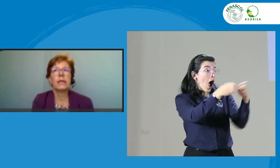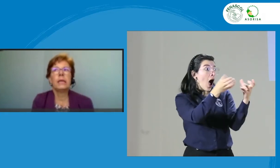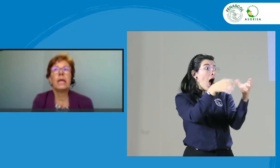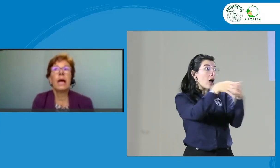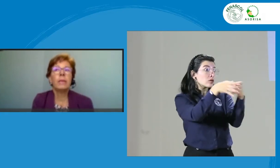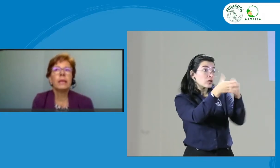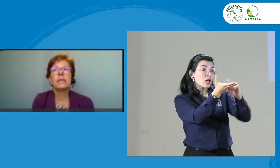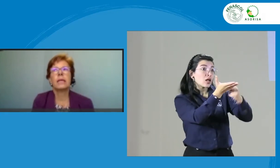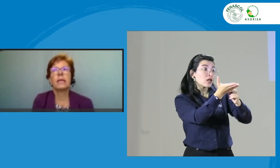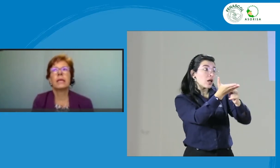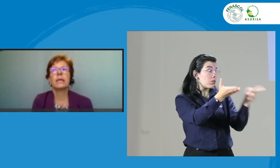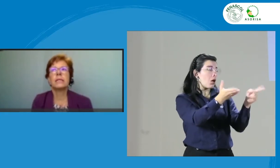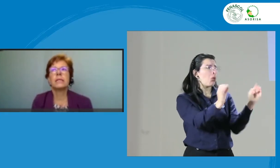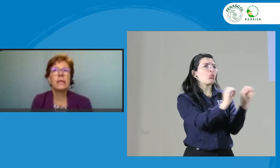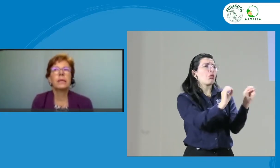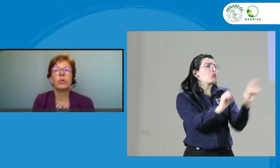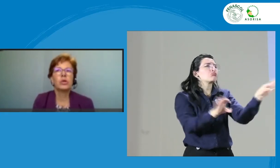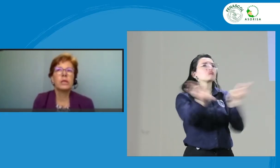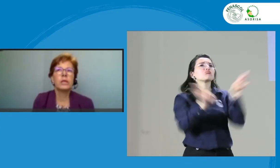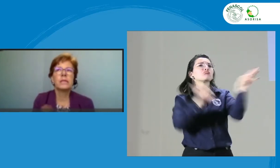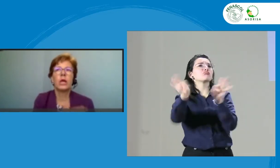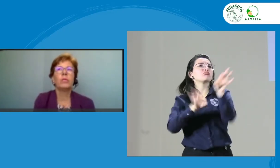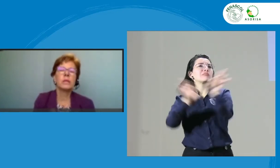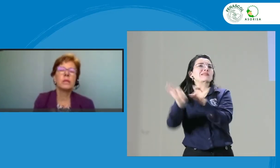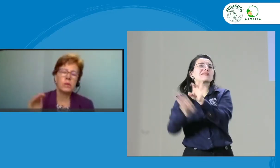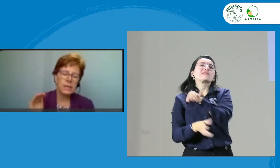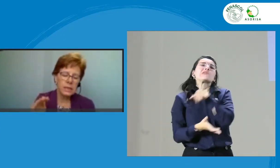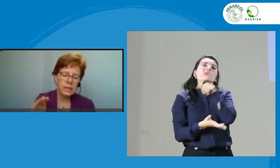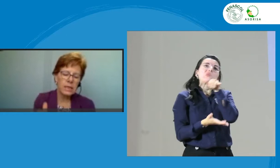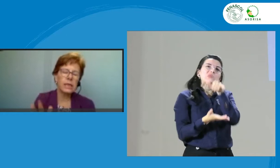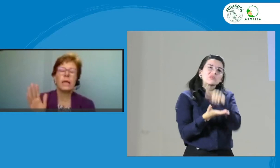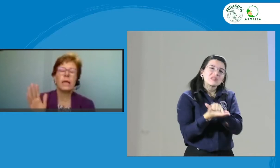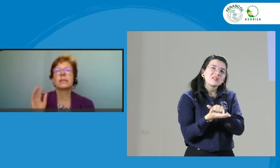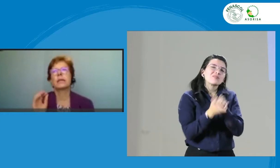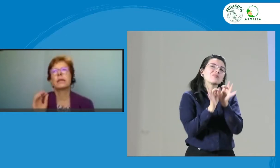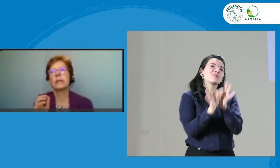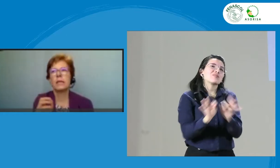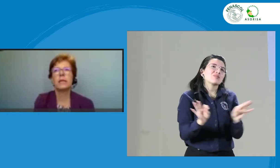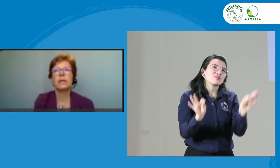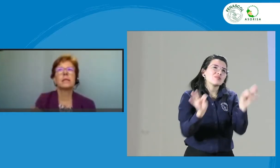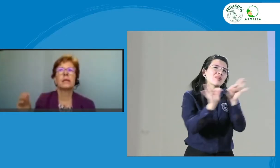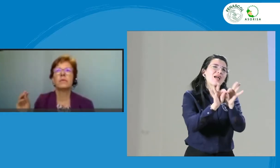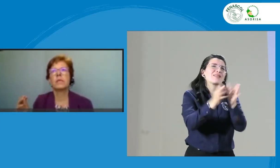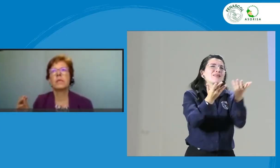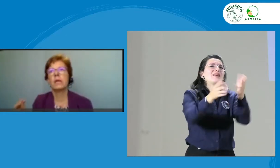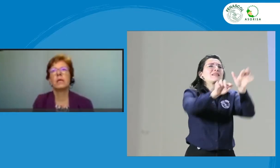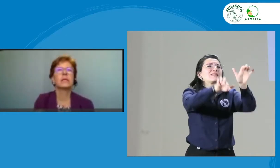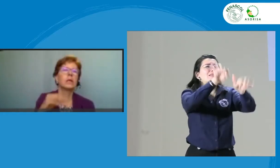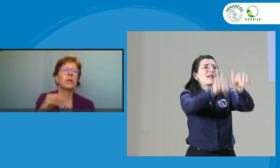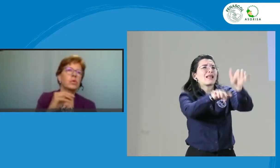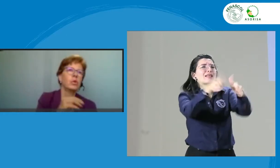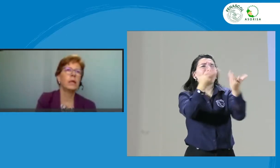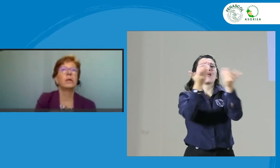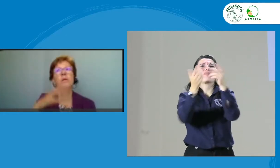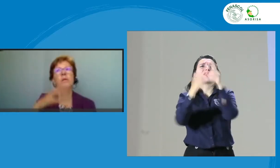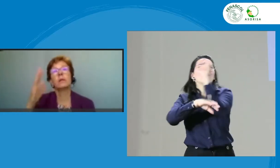idealmente hay que decir, y por eso les decía al comienzo, insistirle a las secretarías, a las fiscalías, a los colegios, a los